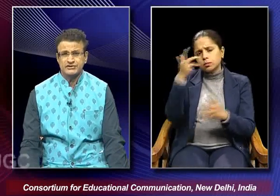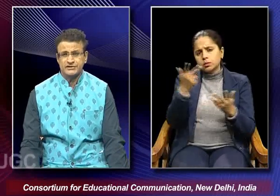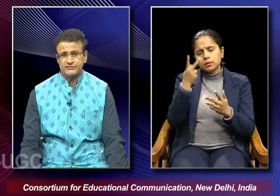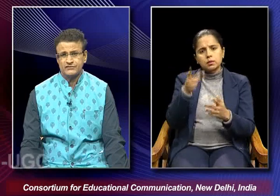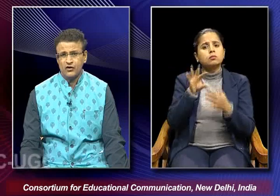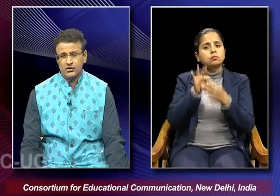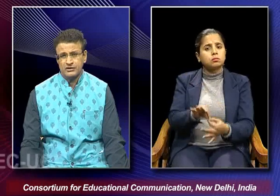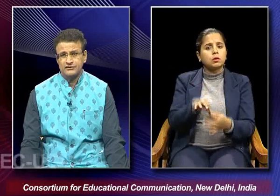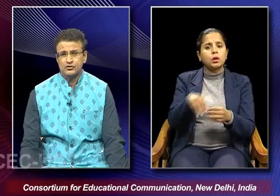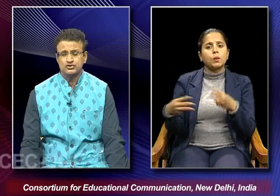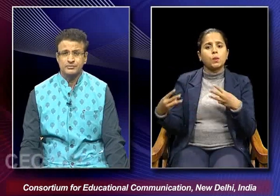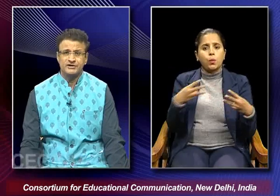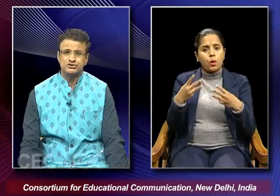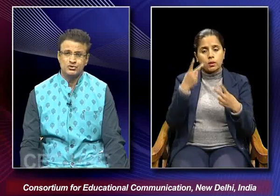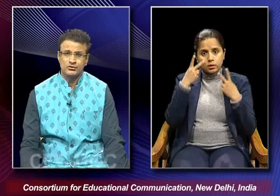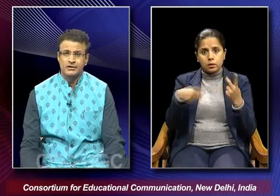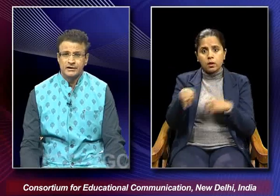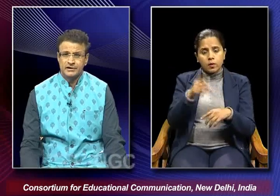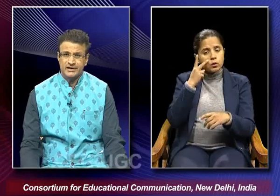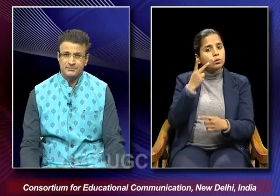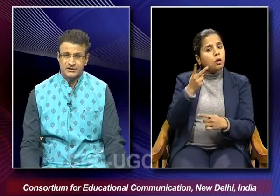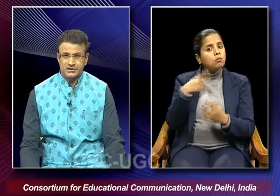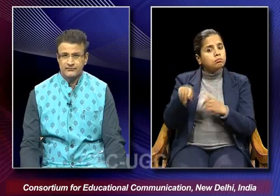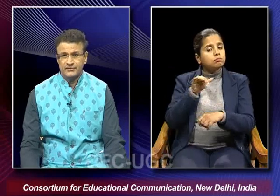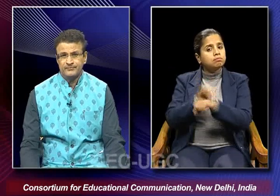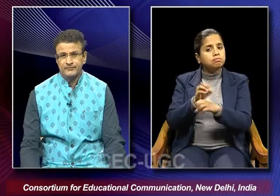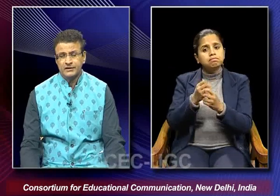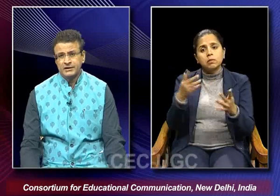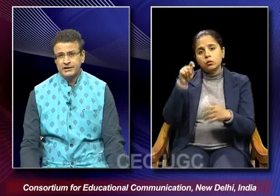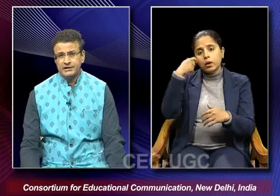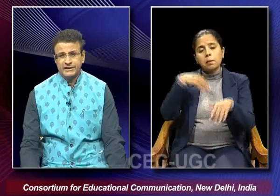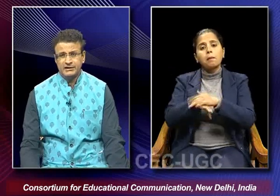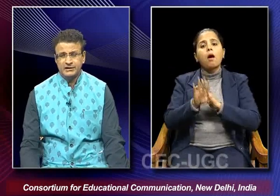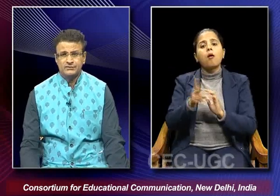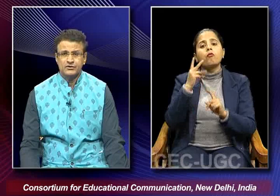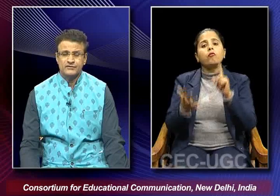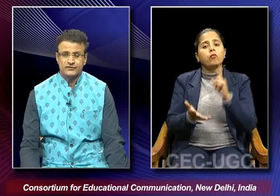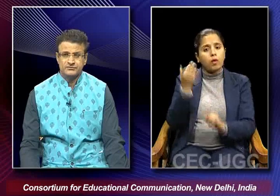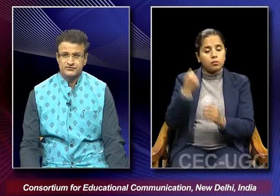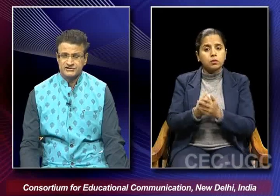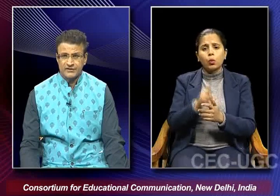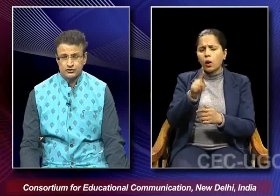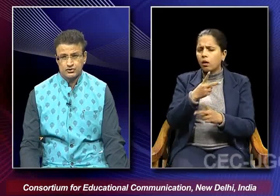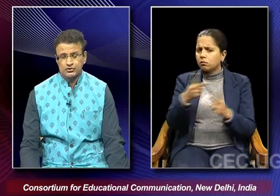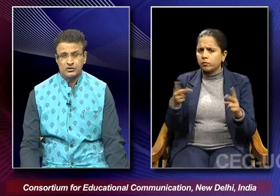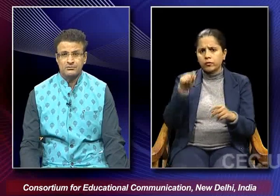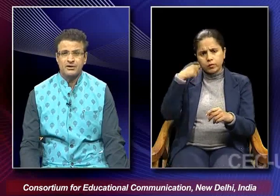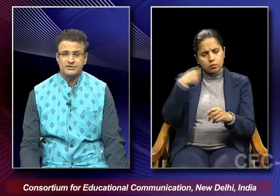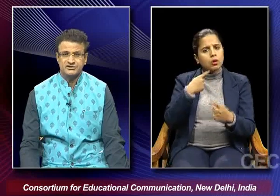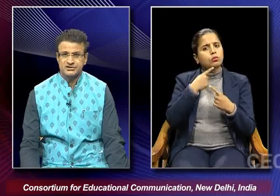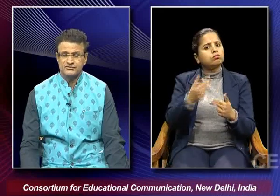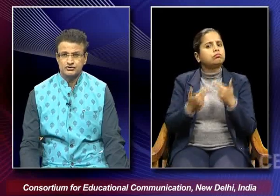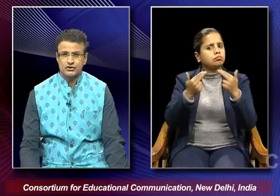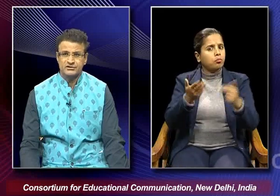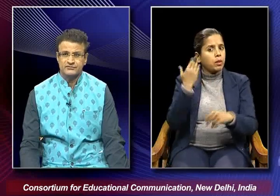associated with war they were also being shown in that particular film then one of the films which i have also talked about